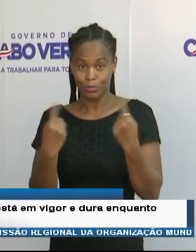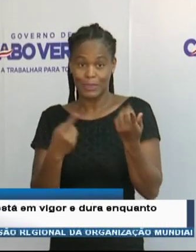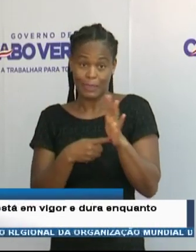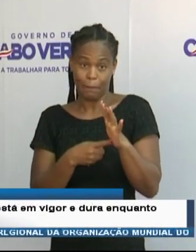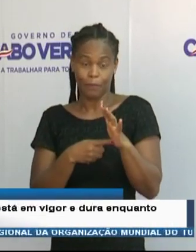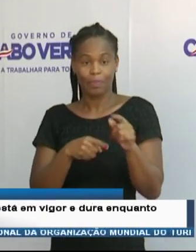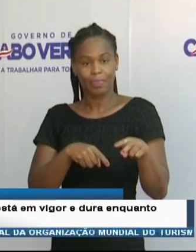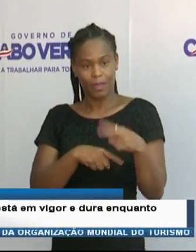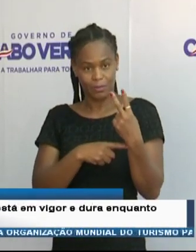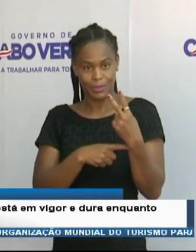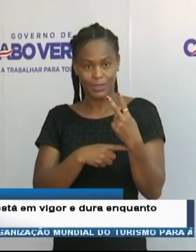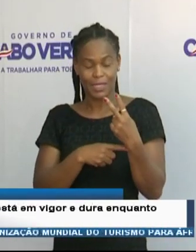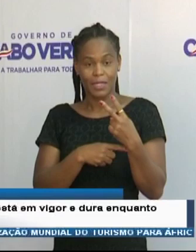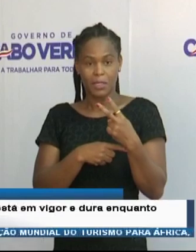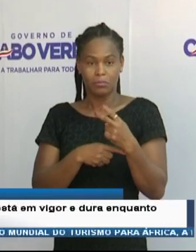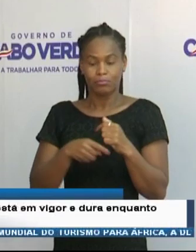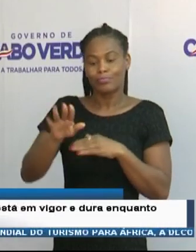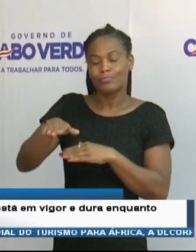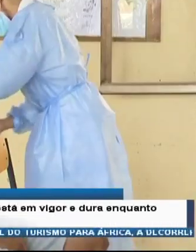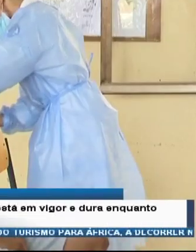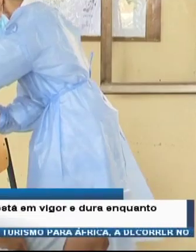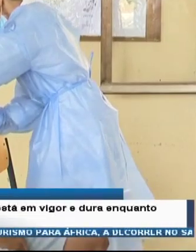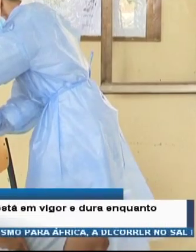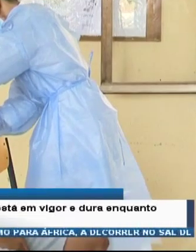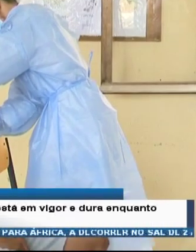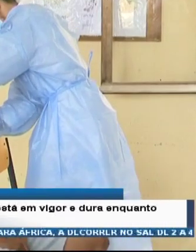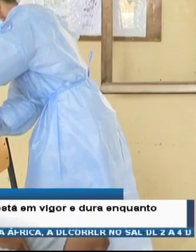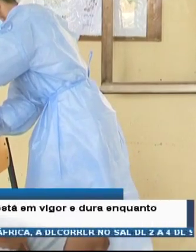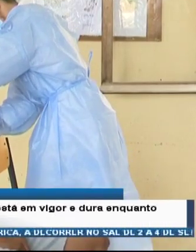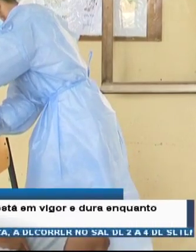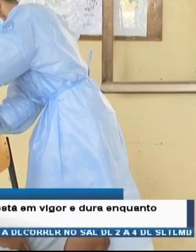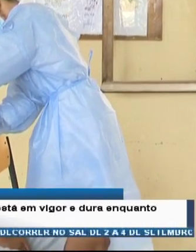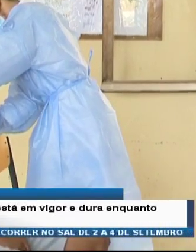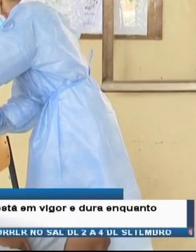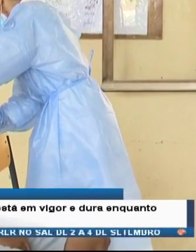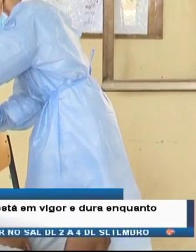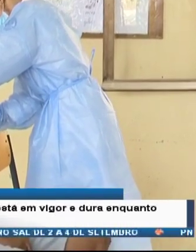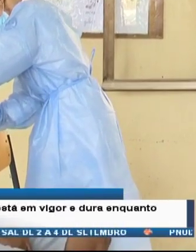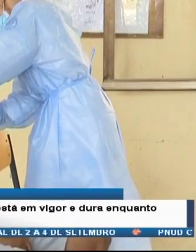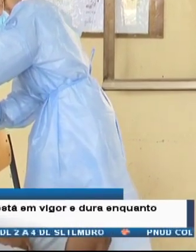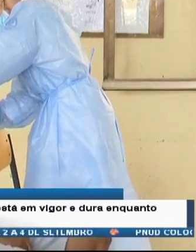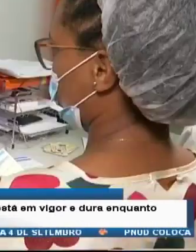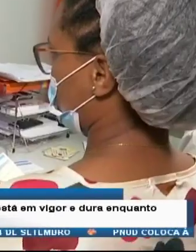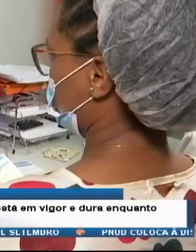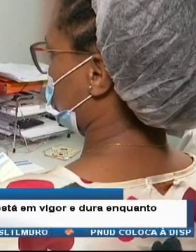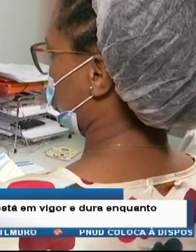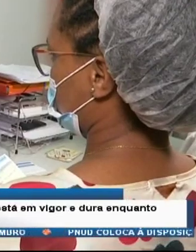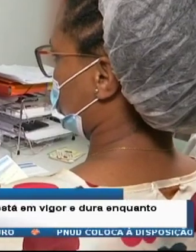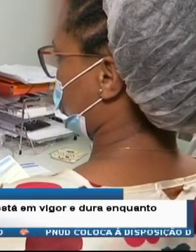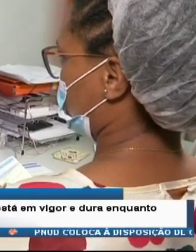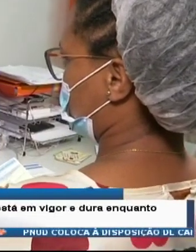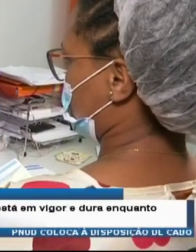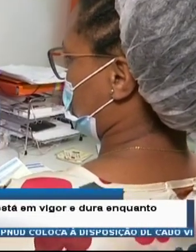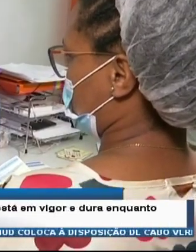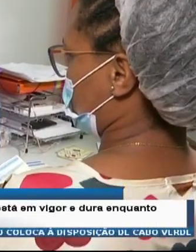designadamente de táxis e autocarros. O governante acrescenta que os funcionários públicos podem ser dispensados durante um período